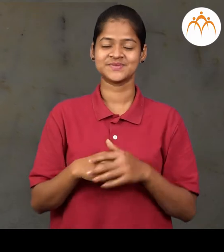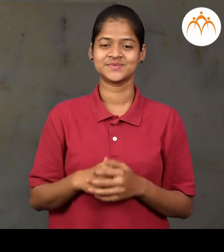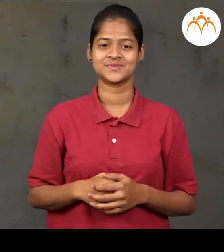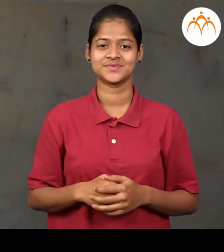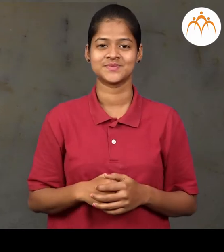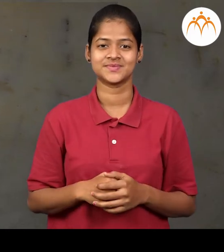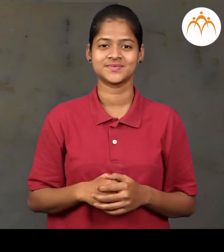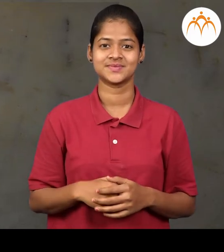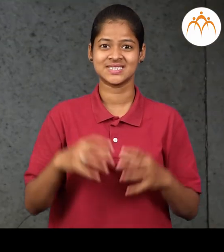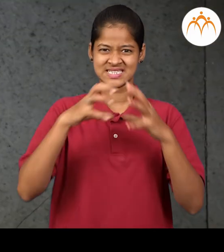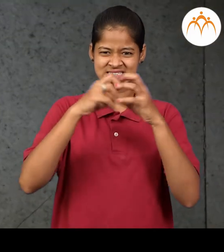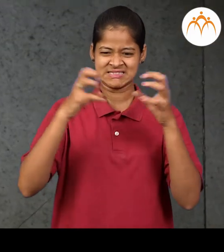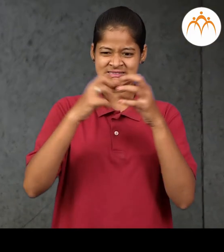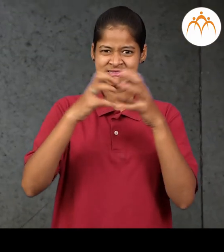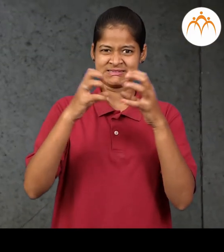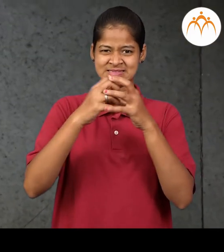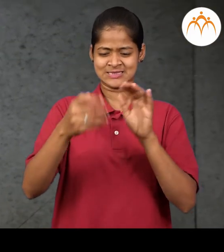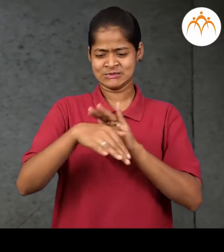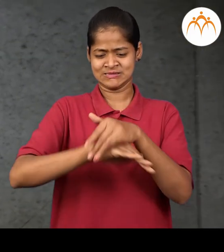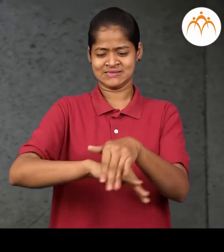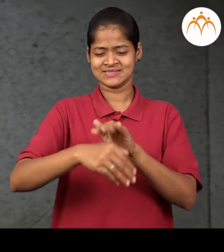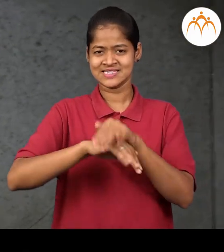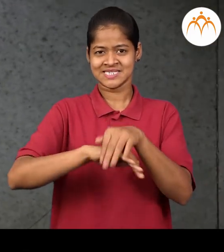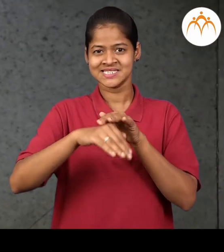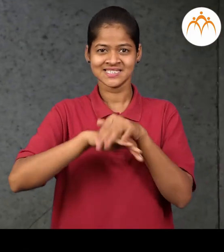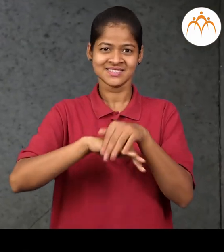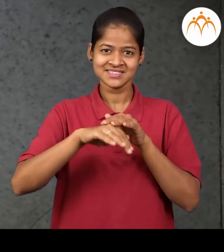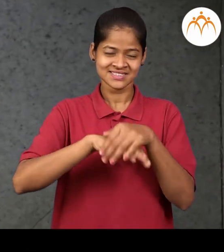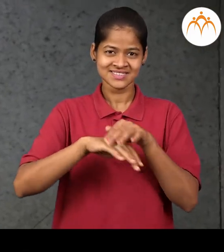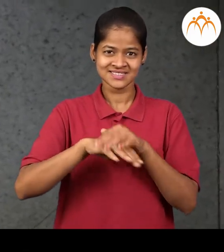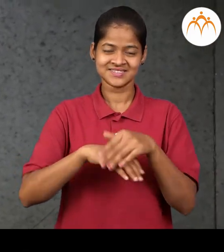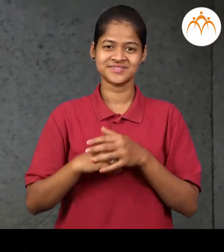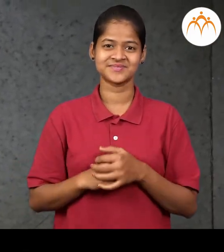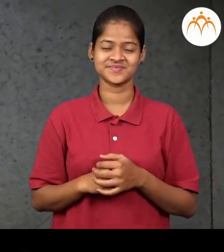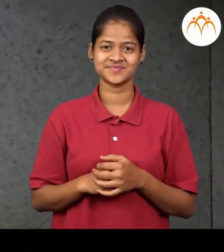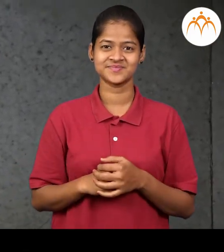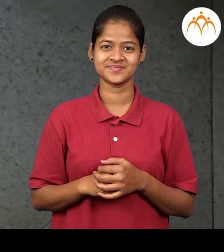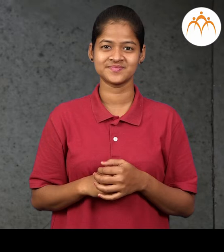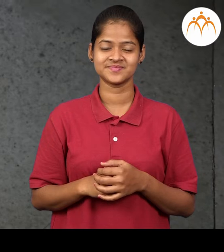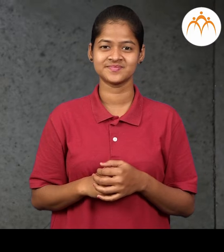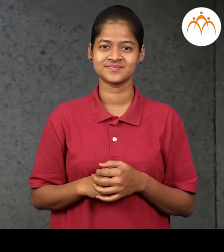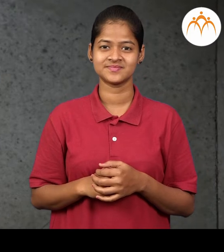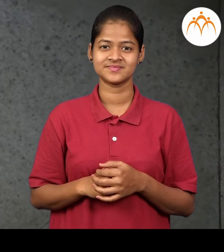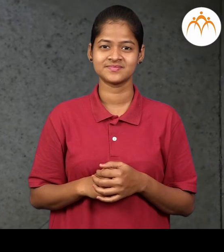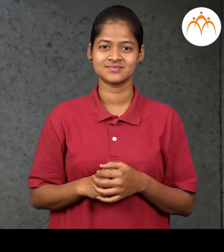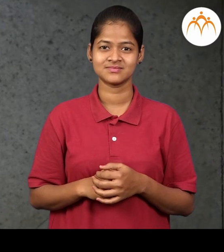गासनी गासनीने बांडी गासतात